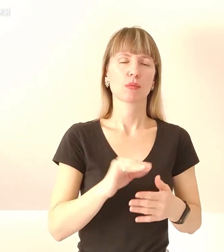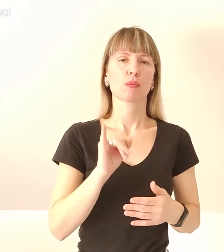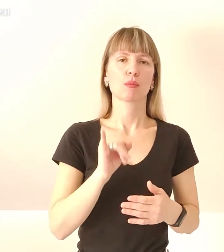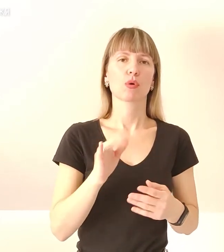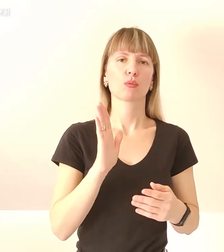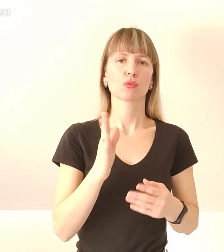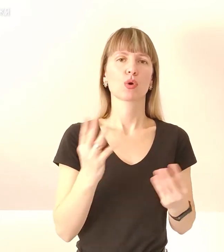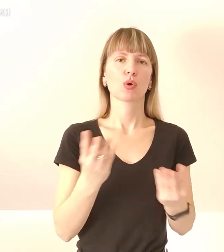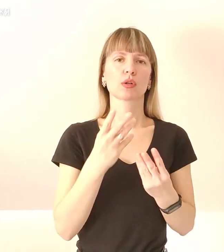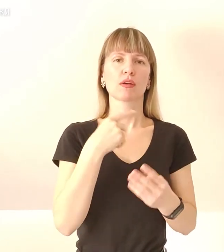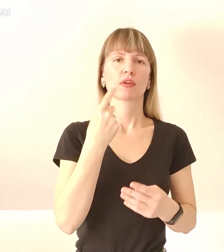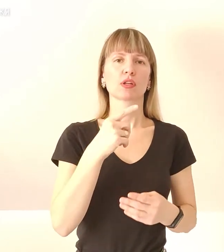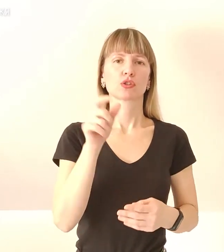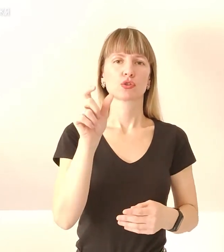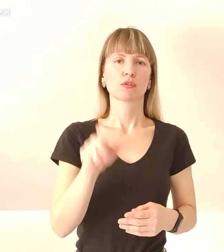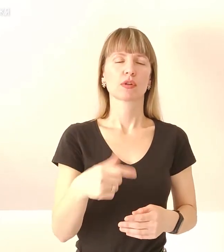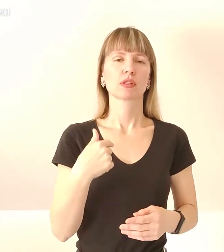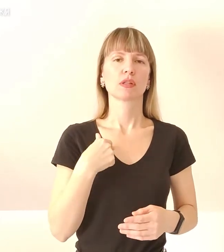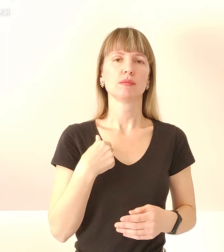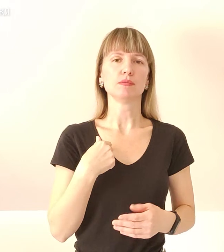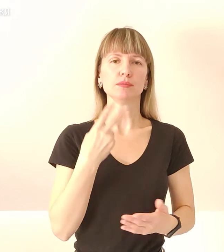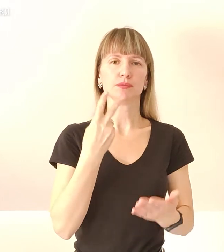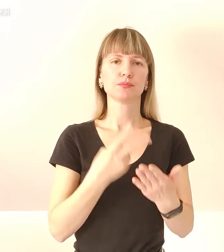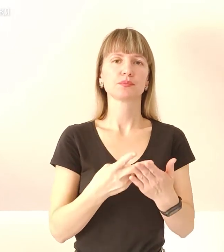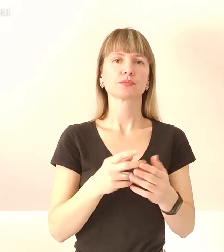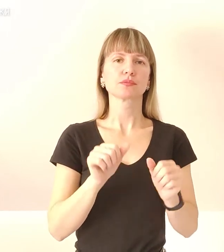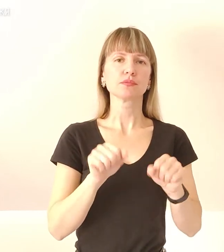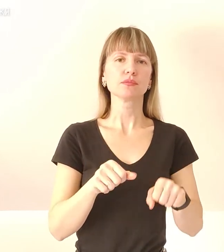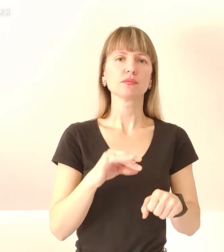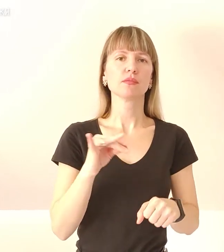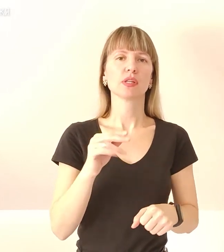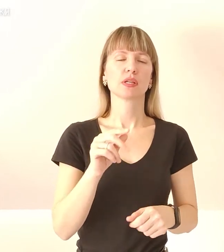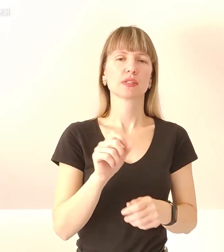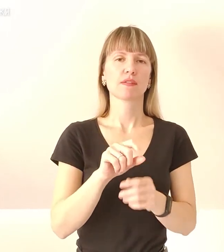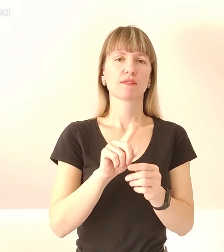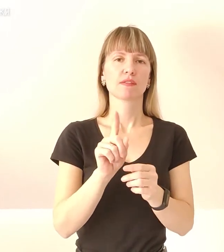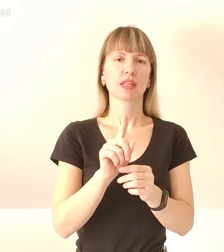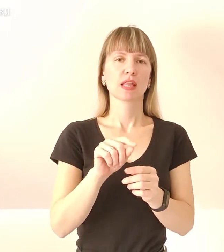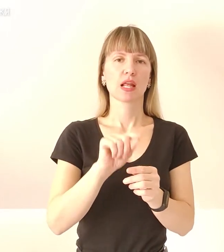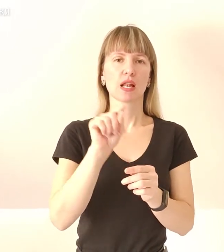горіти методи, чоловік. Нам демонструє метод із фітелем. Зав'язуємо узелок.